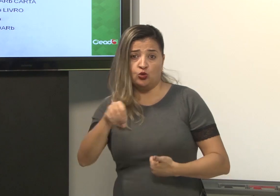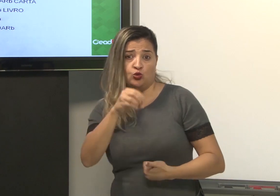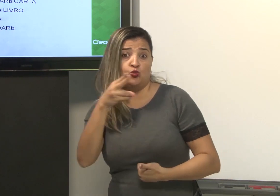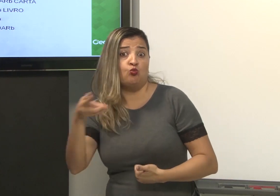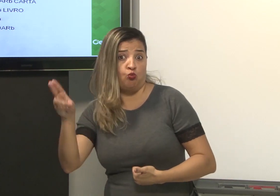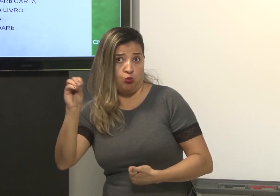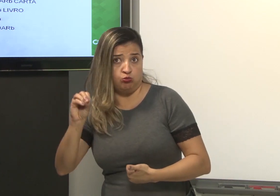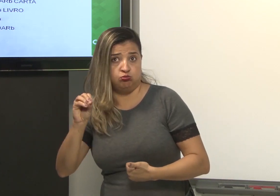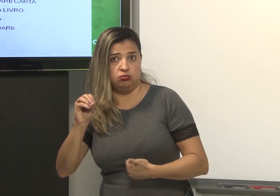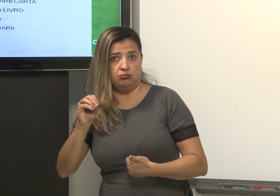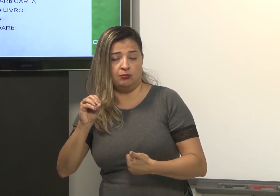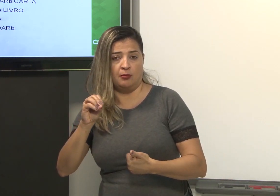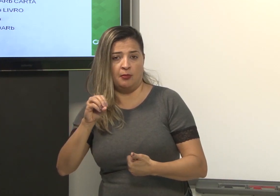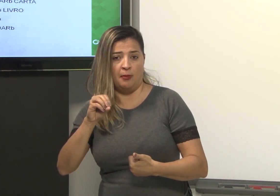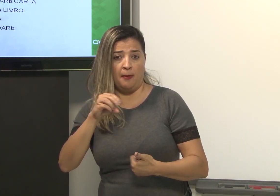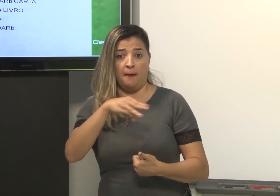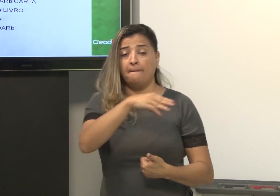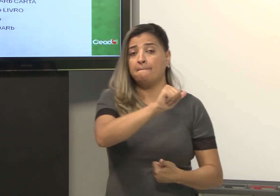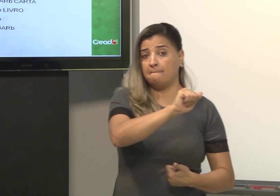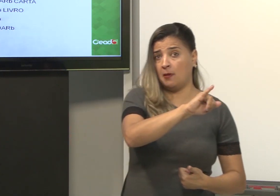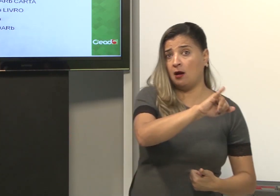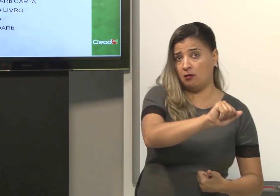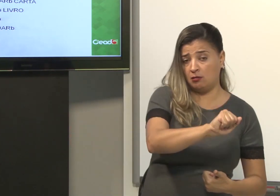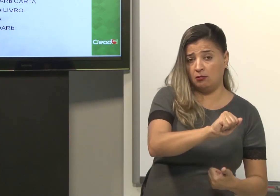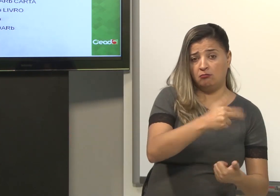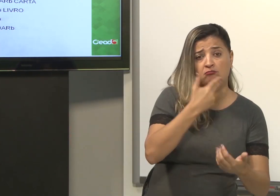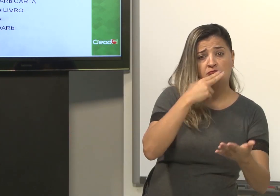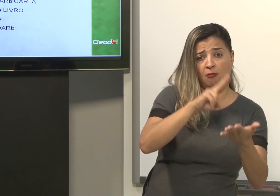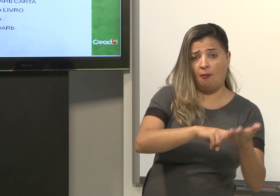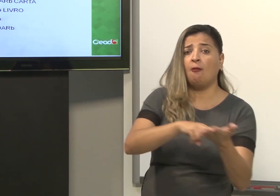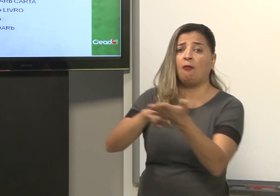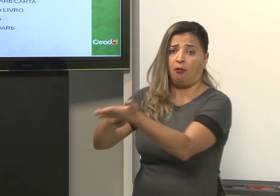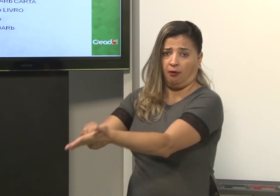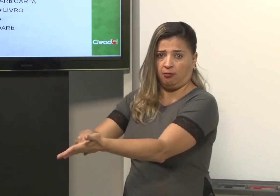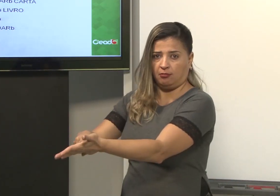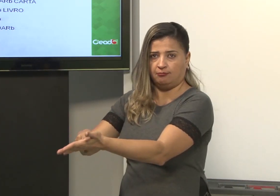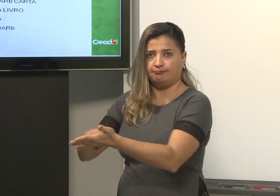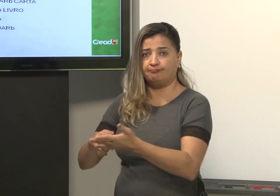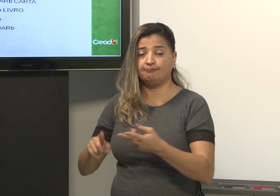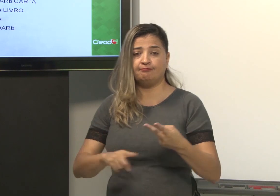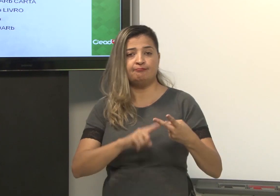está aqui e Maria enviou uma carta a João.